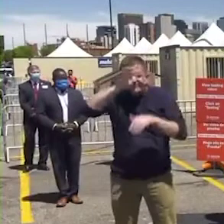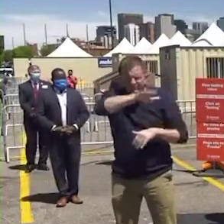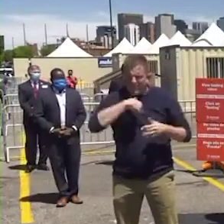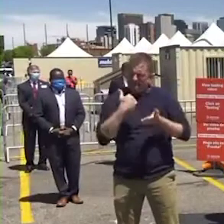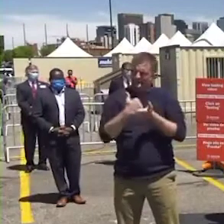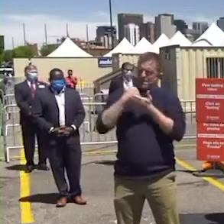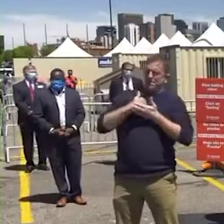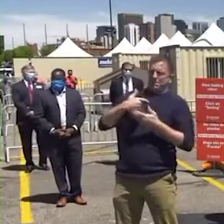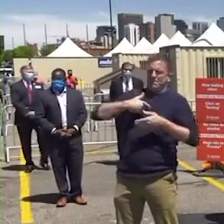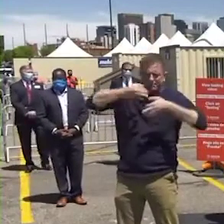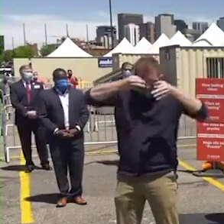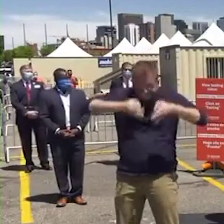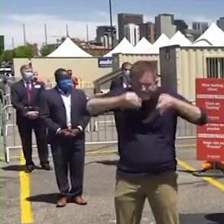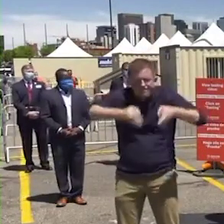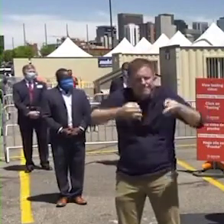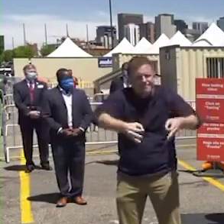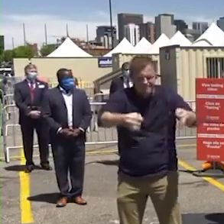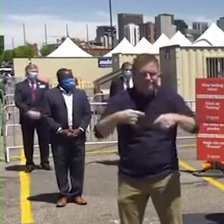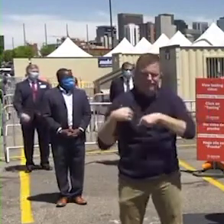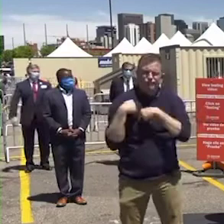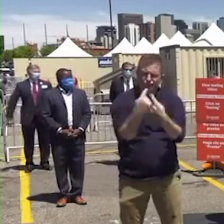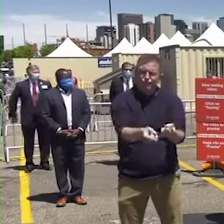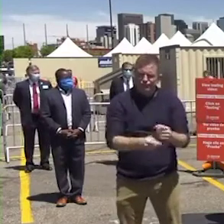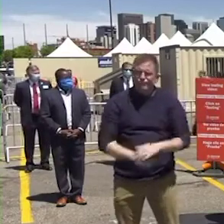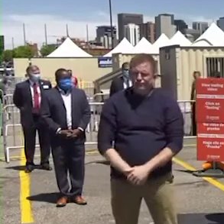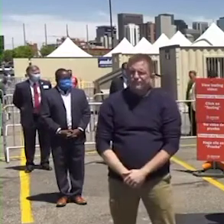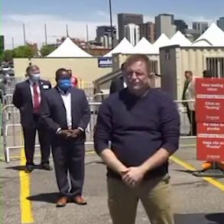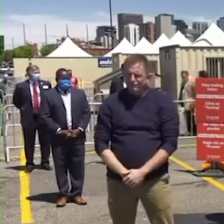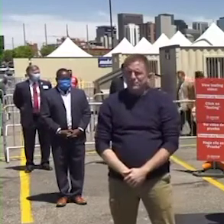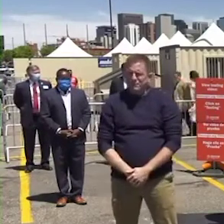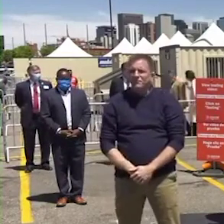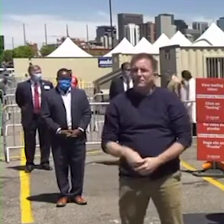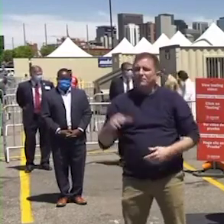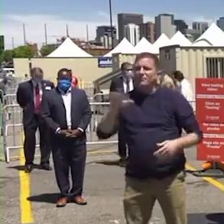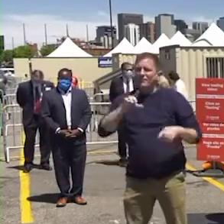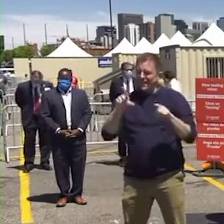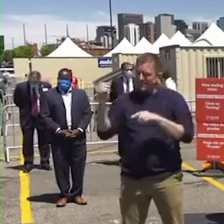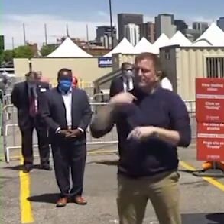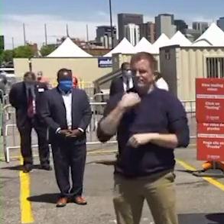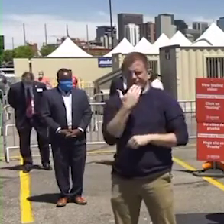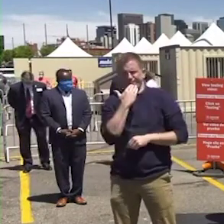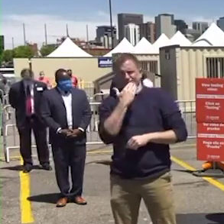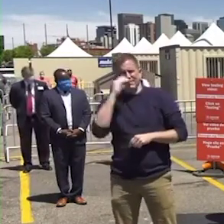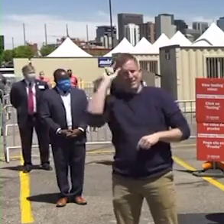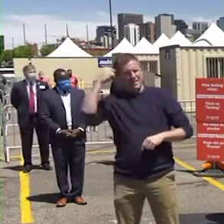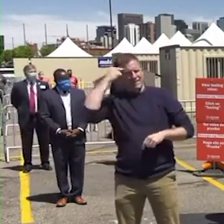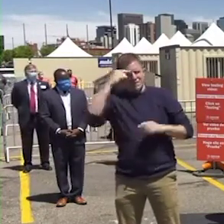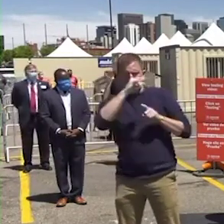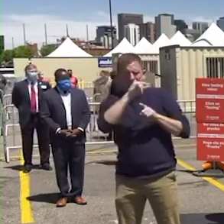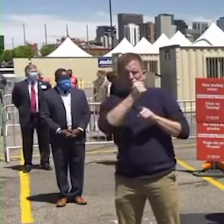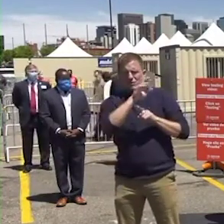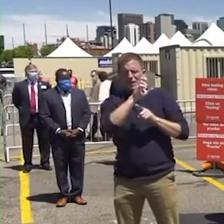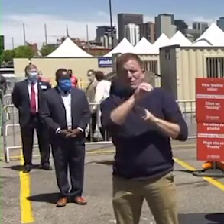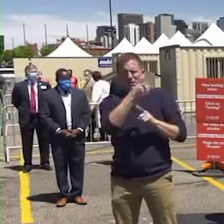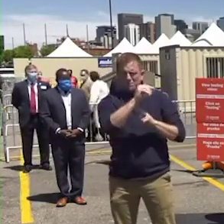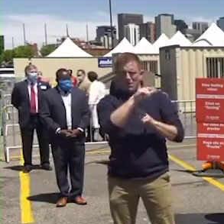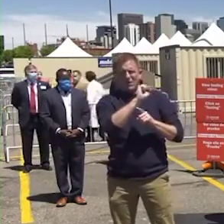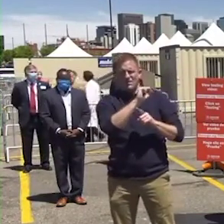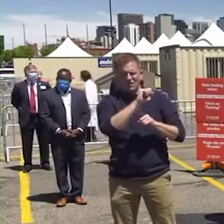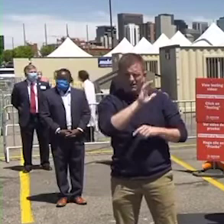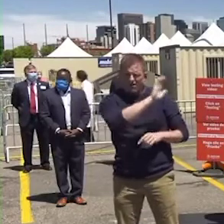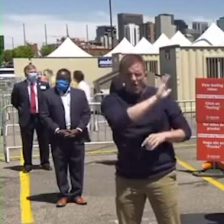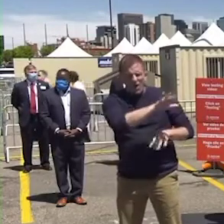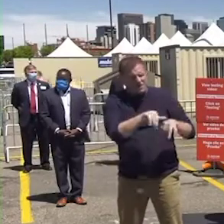Quiero agradecerle a nuestro gobernador, Jared Polis, por su liderazgo con la respuesta a esta pandemia.